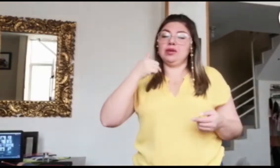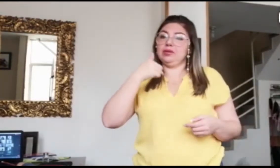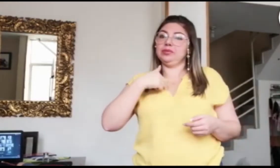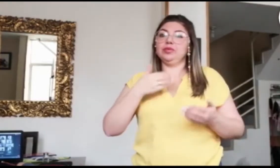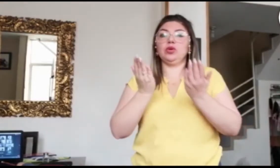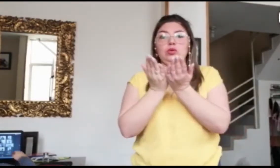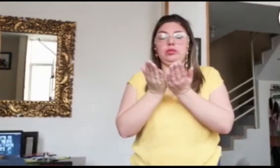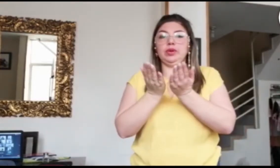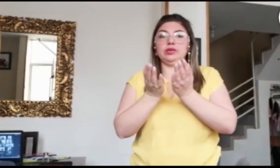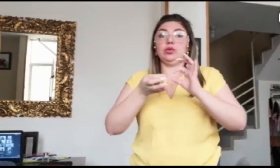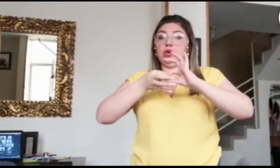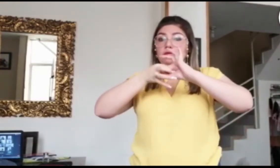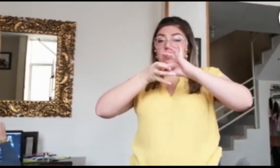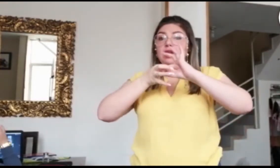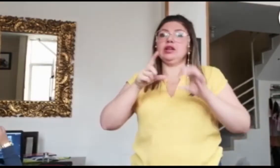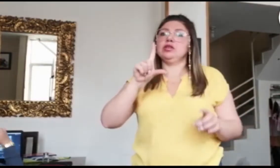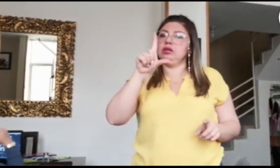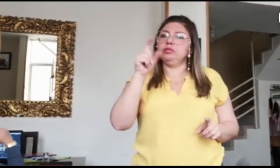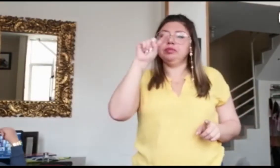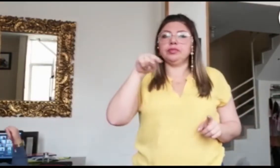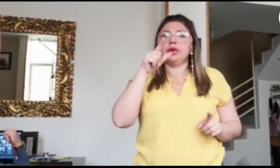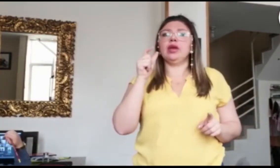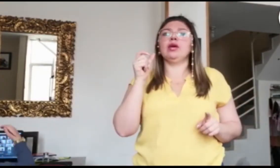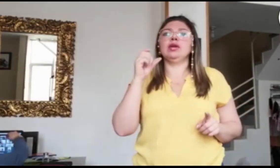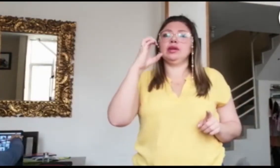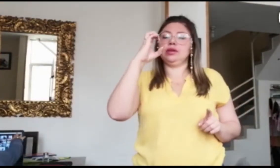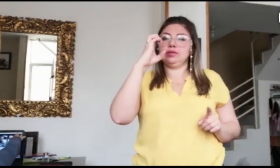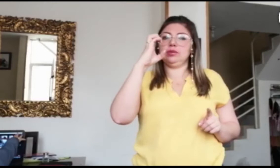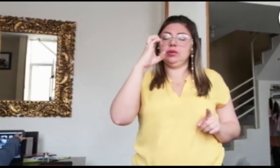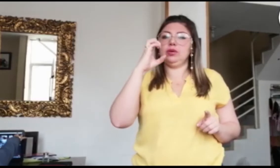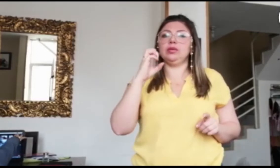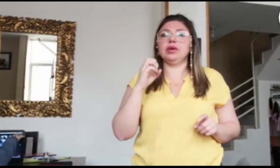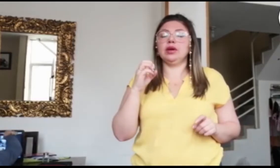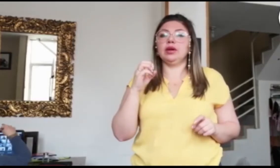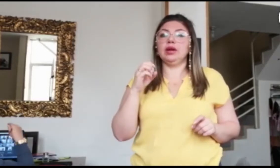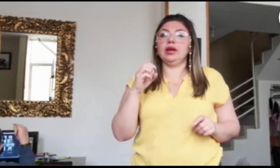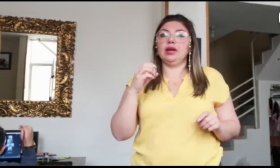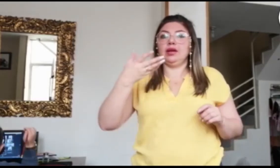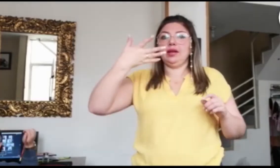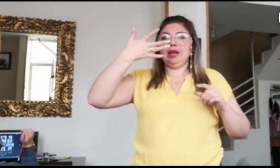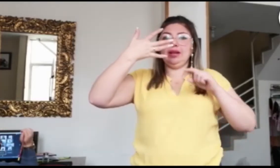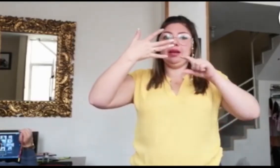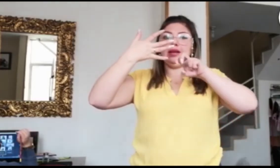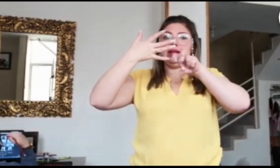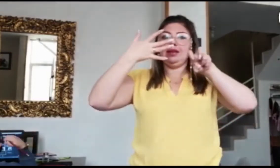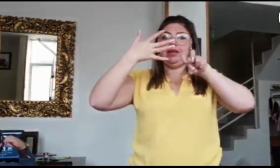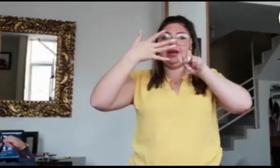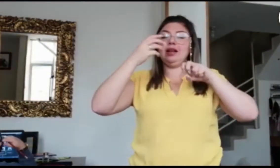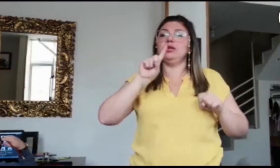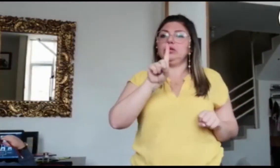y realicé el primer nivel de lengua de señas colombiana en FENASCOL.